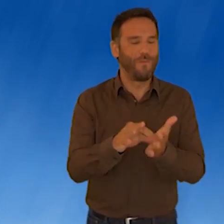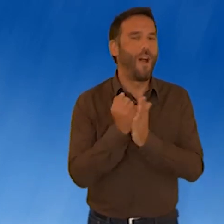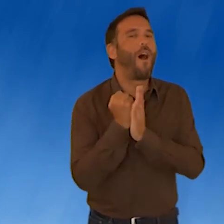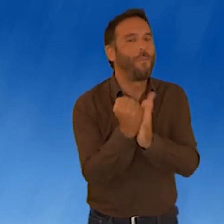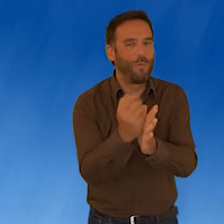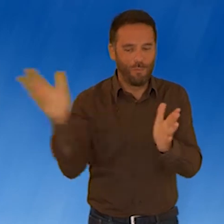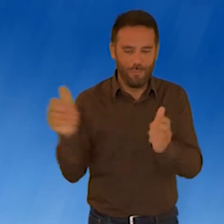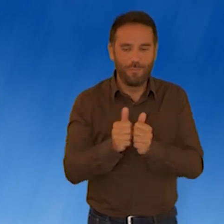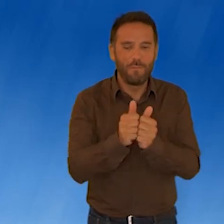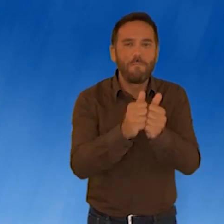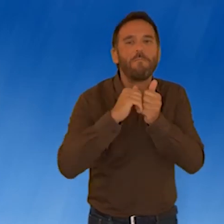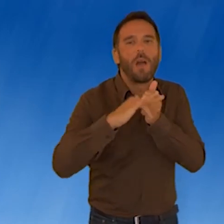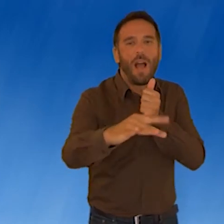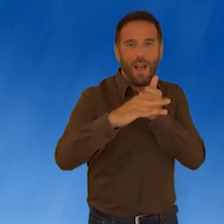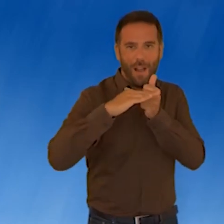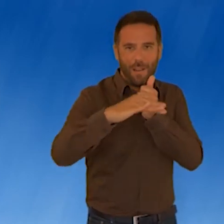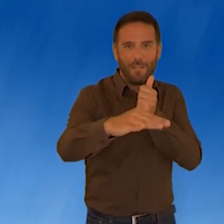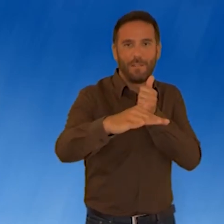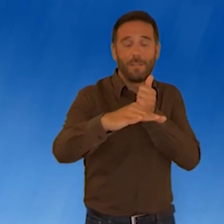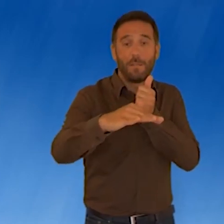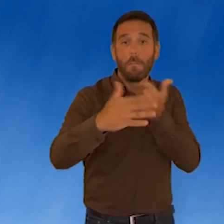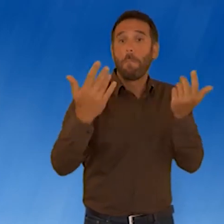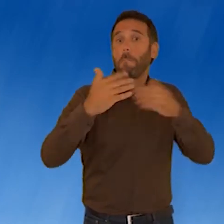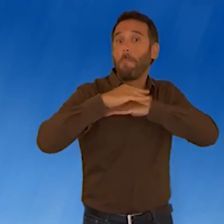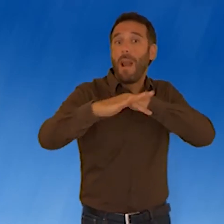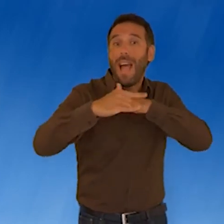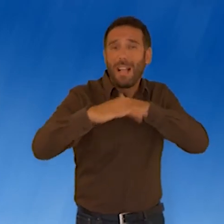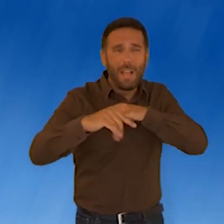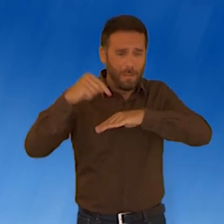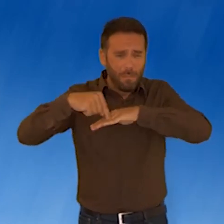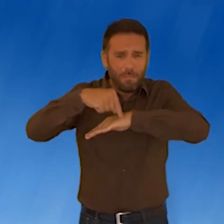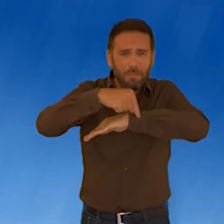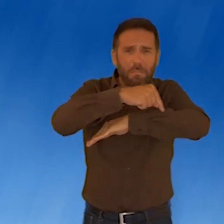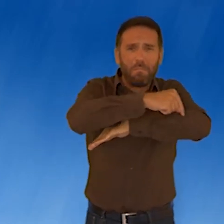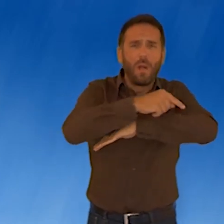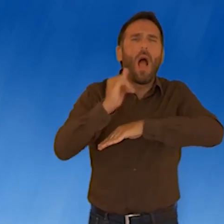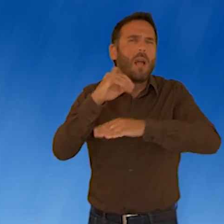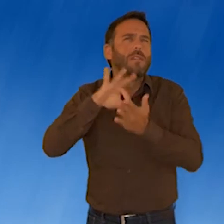Las playas en las que se puede encontrar este servicio son la Playa de la Misericordia y la Playa del Dedo.